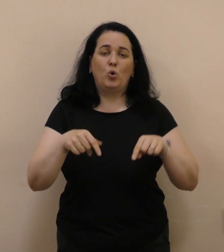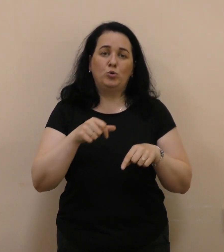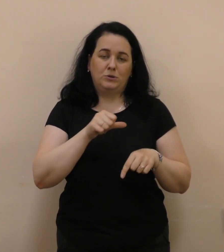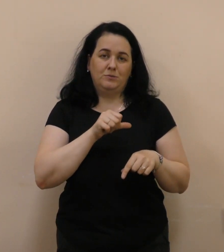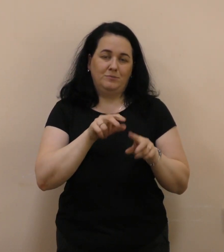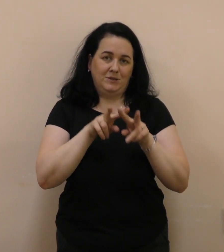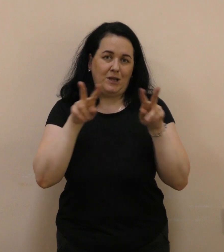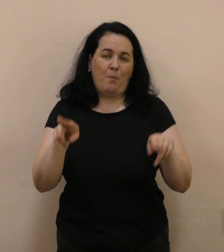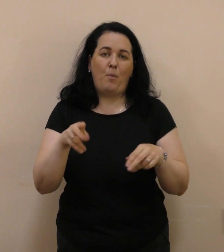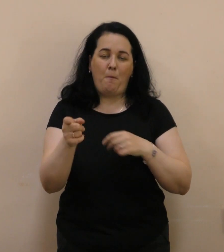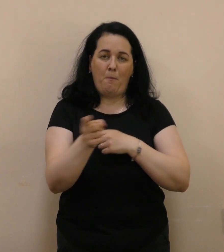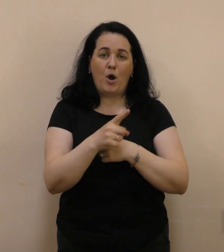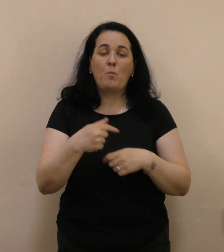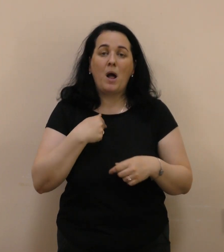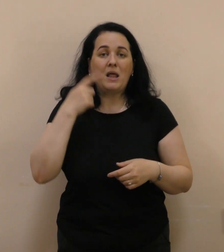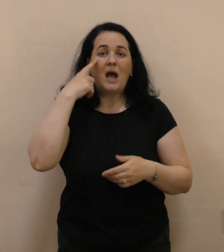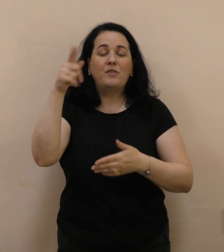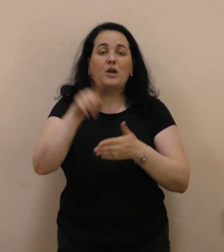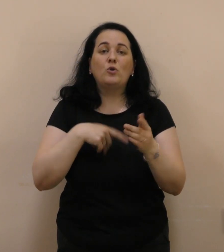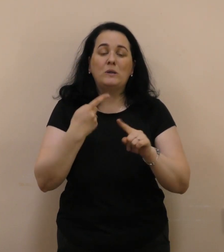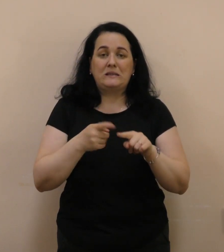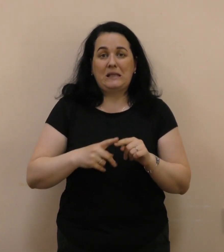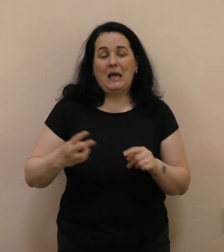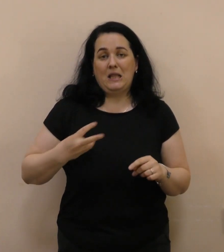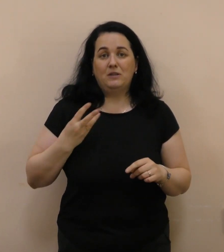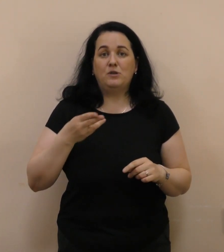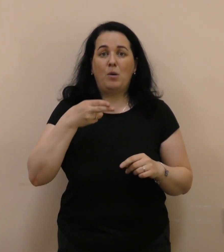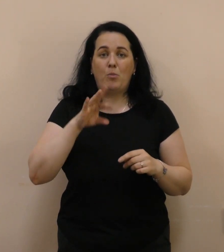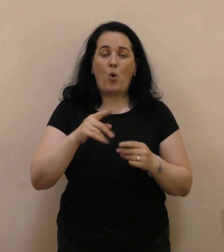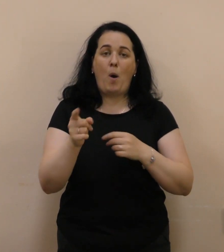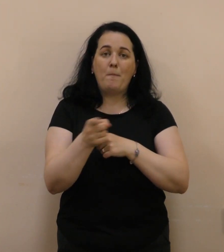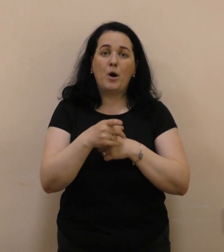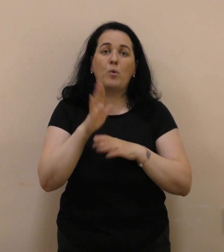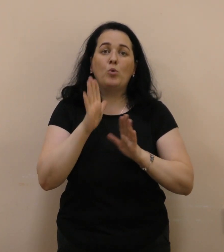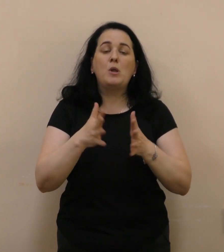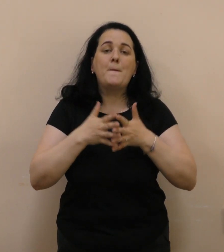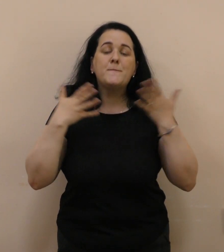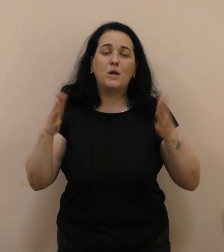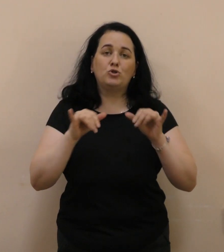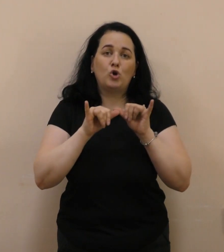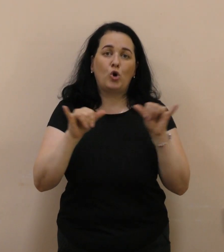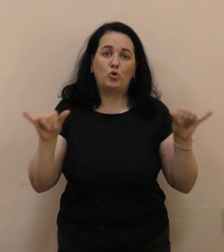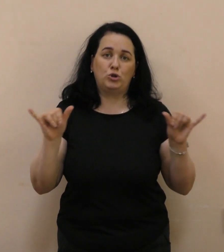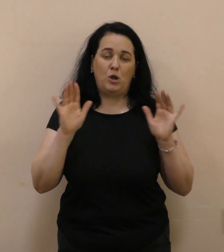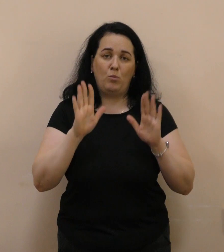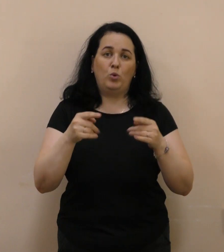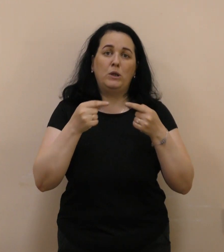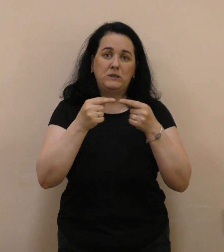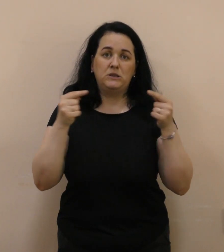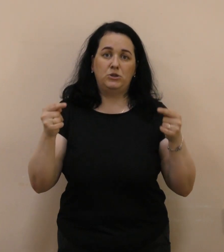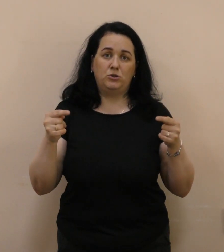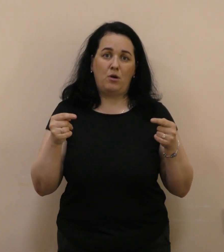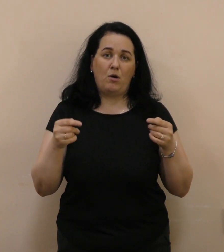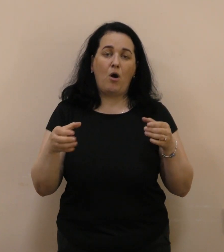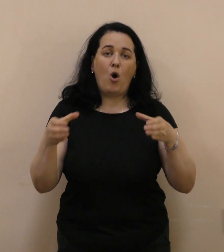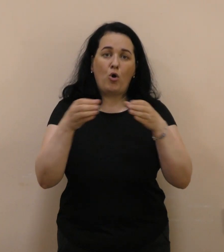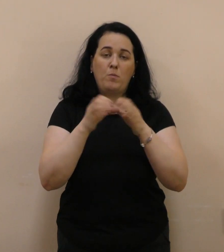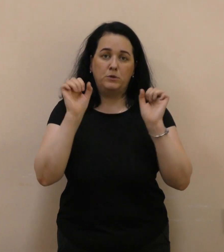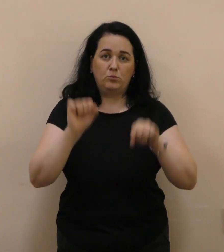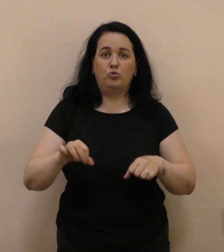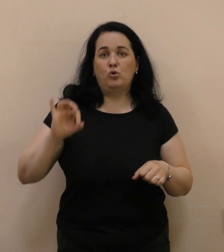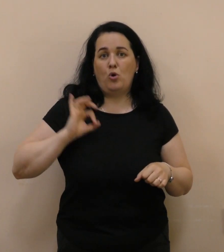Але, сподіваюся, ця ініціатива по Маріуполі буде більш розширена і люди з інших громад зможуть